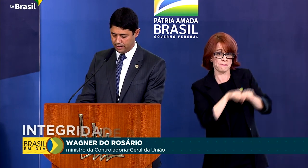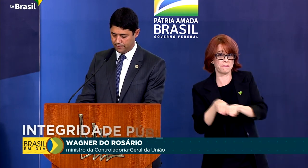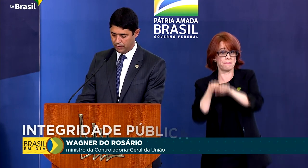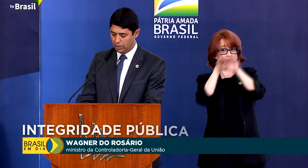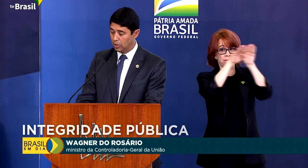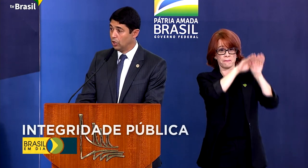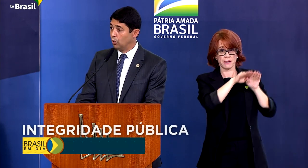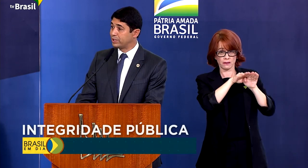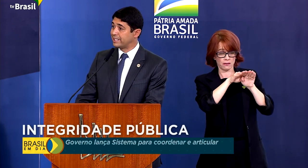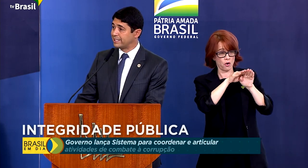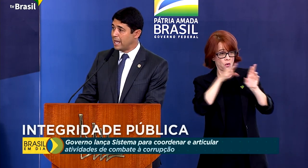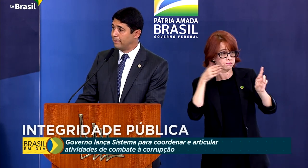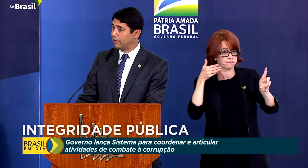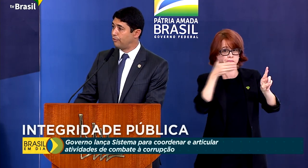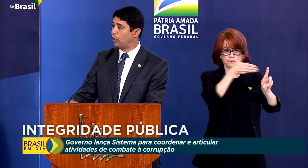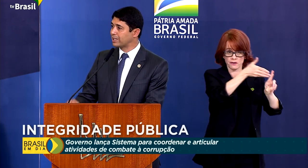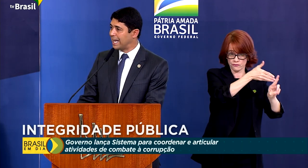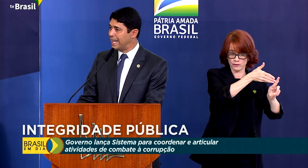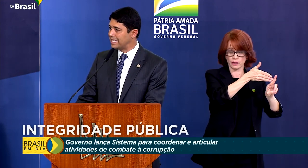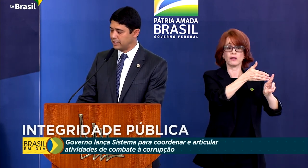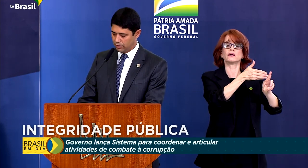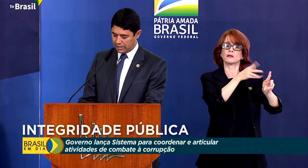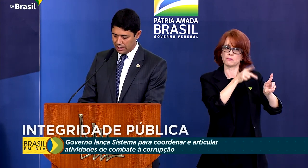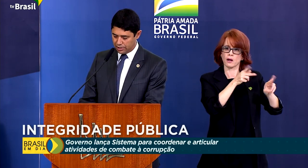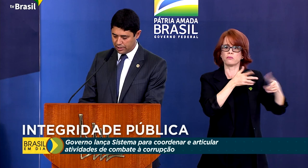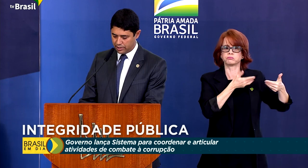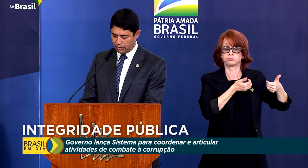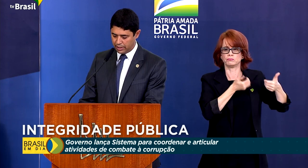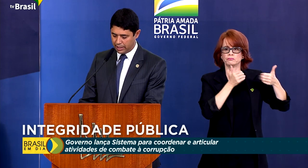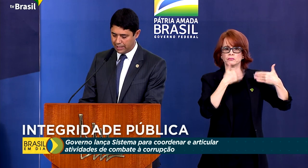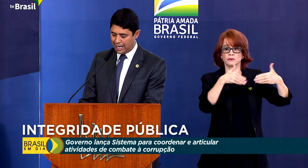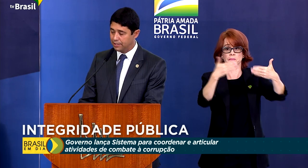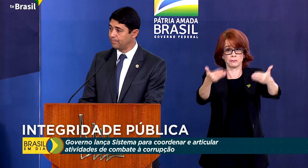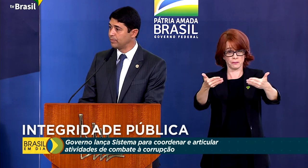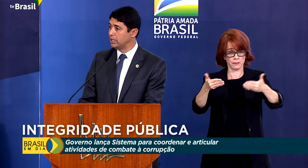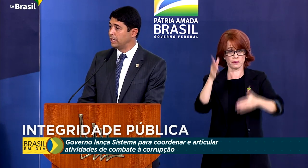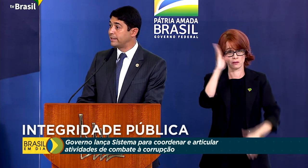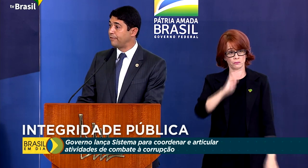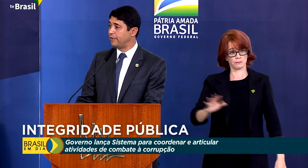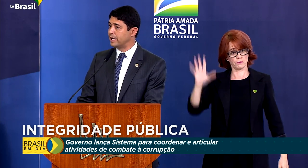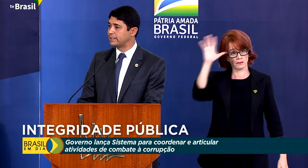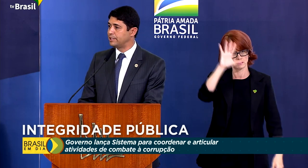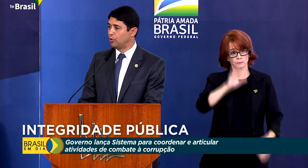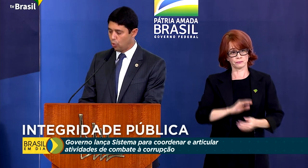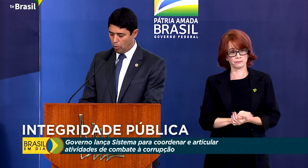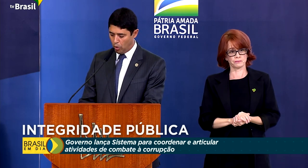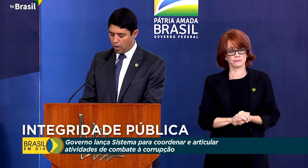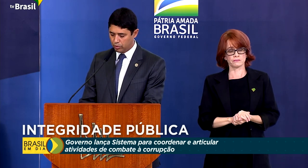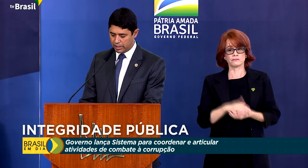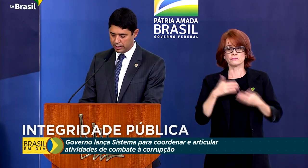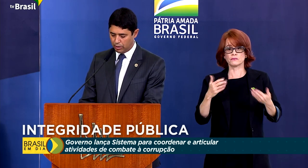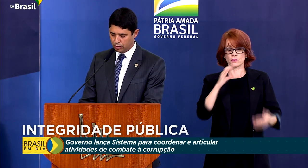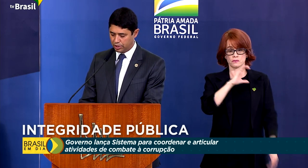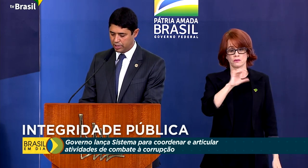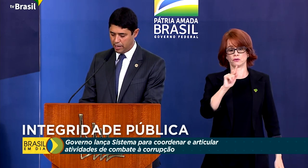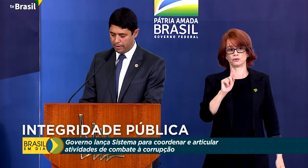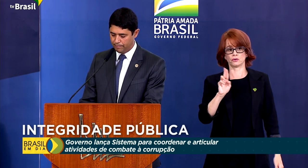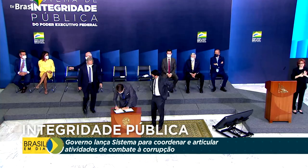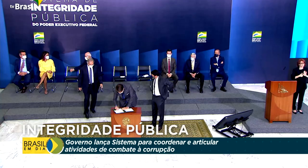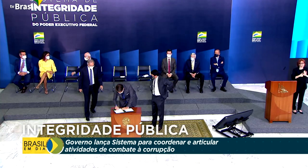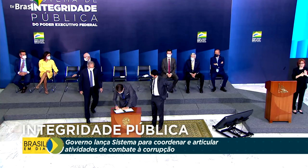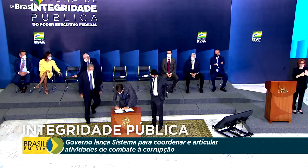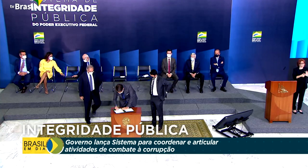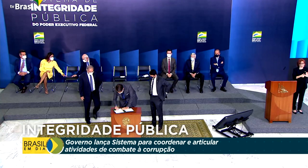implementadas. O sistema fortalece as unidades de gestão de integridade e define a CG1 como órgão central do